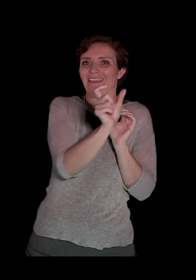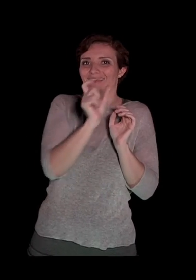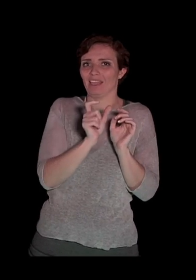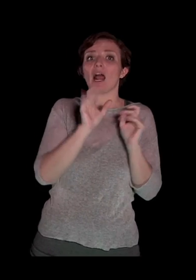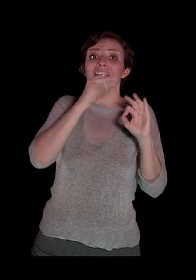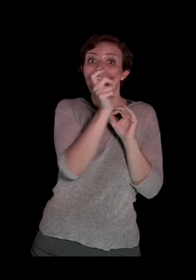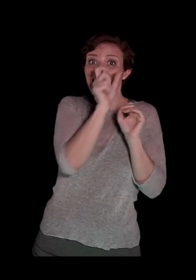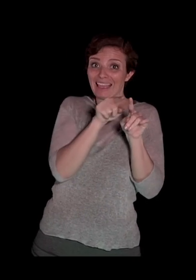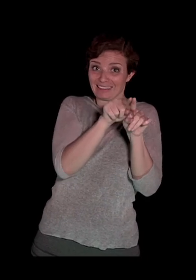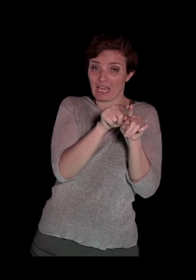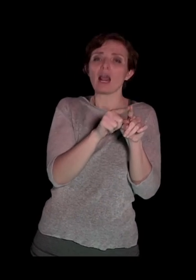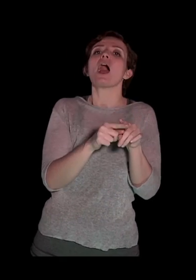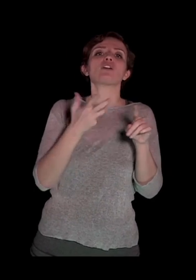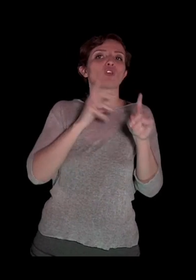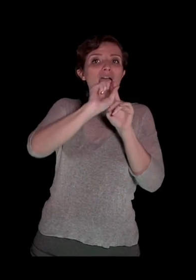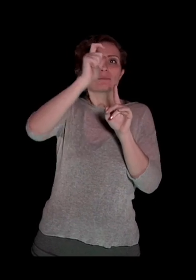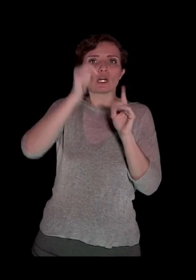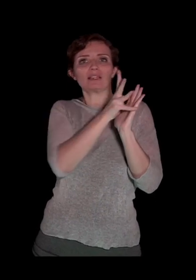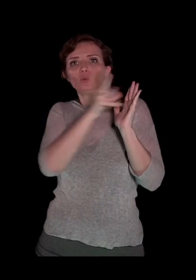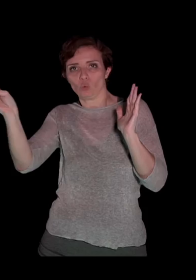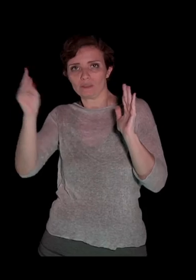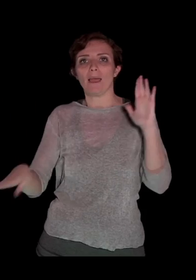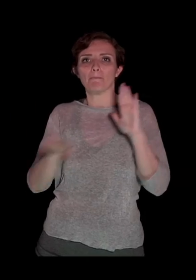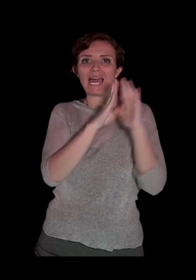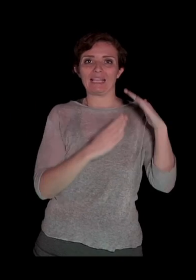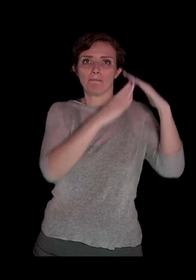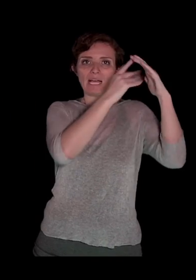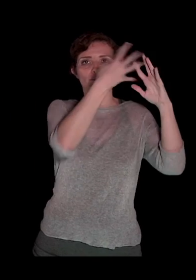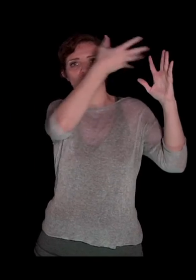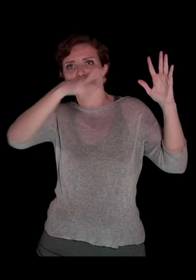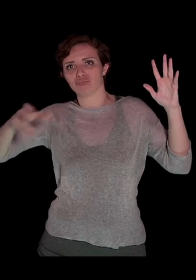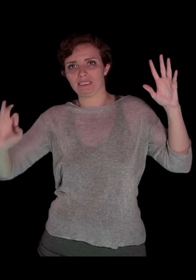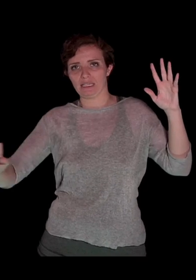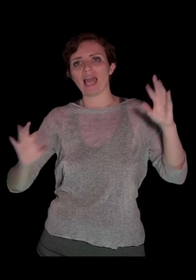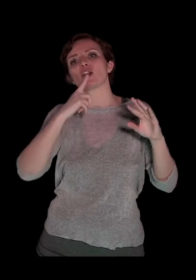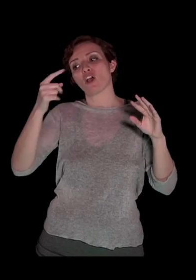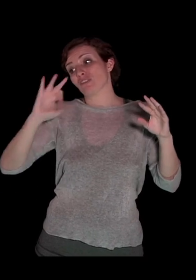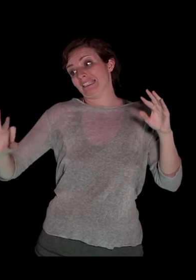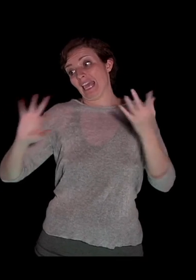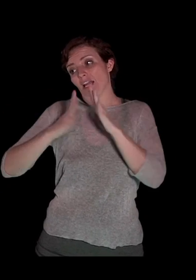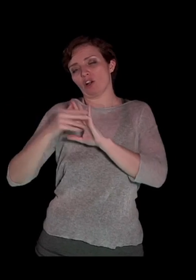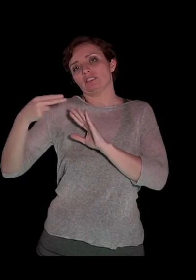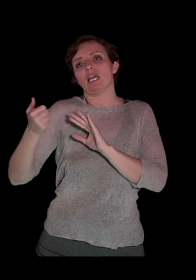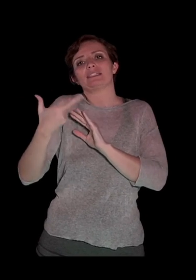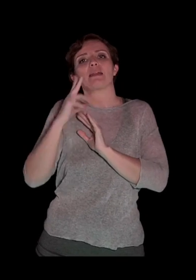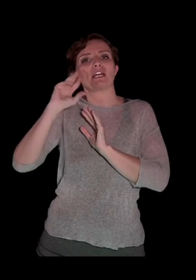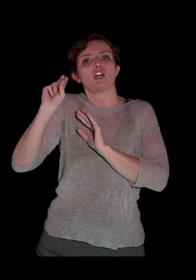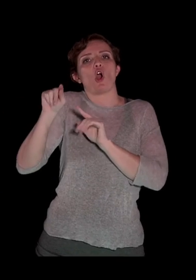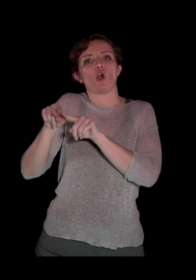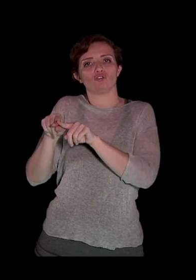tutte le potenze, quindi da quella di grado massimo a quella di grado zero, che viene chiamata termine noto o termine di